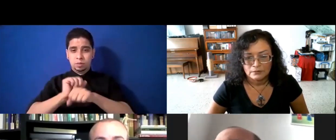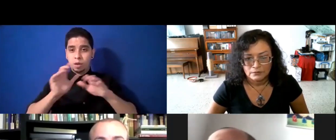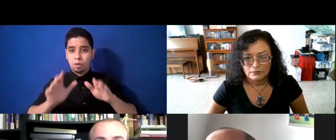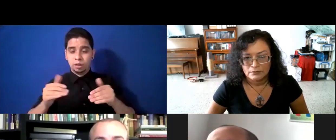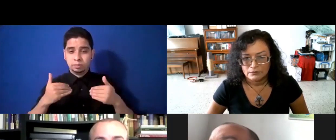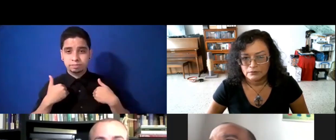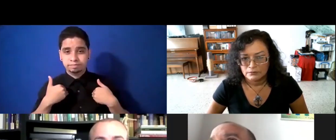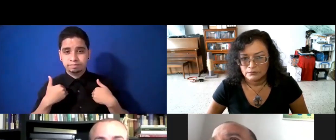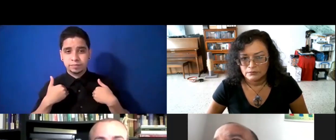su,